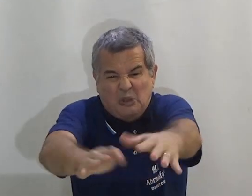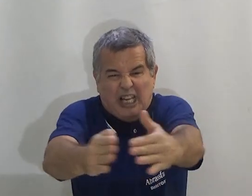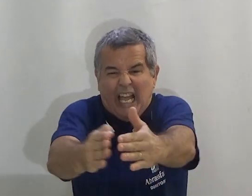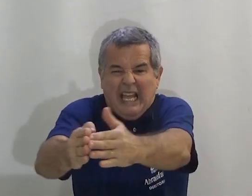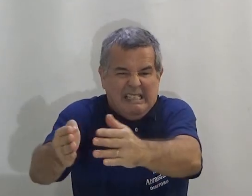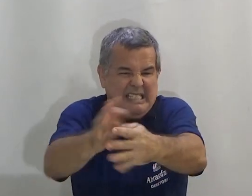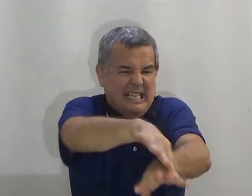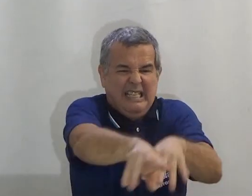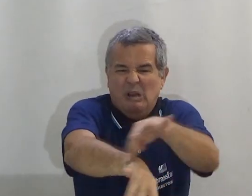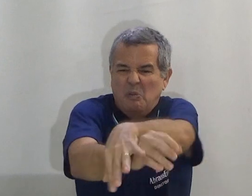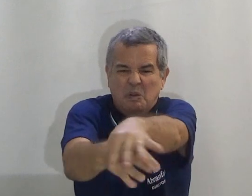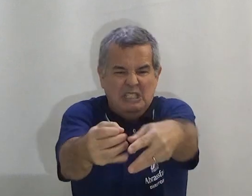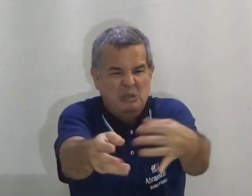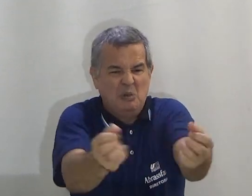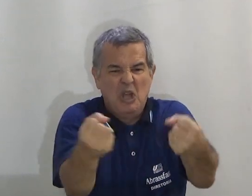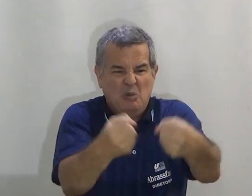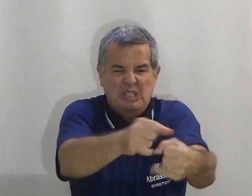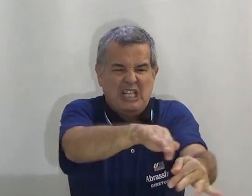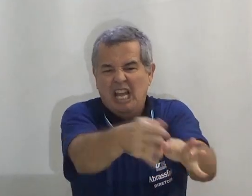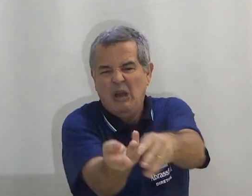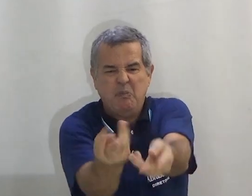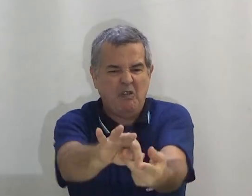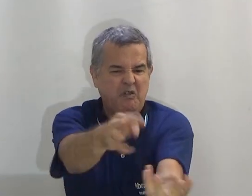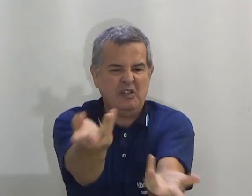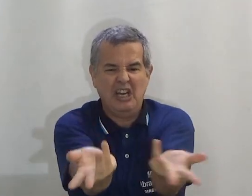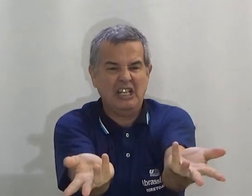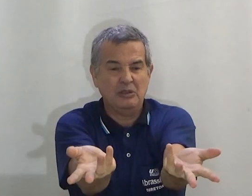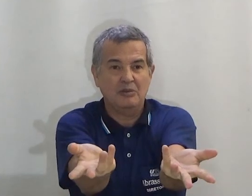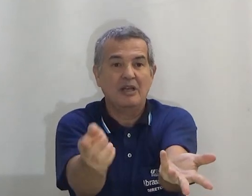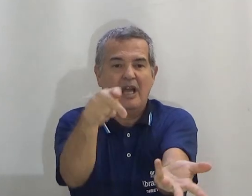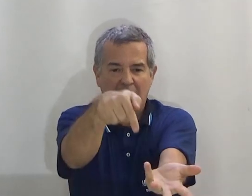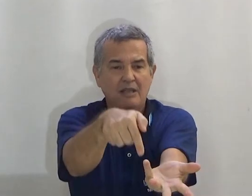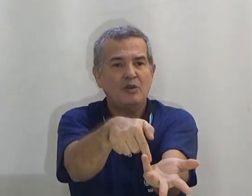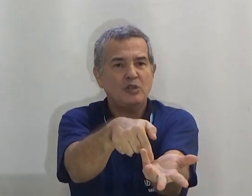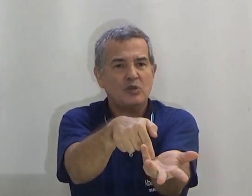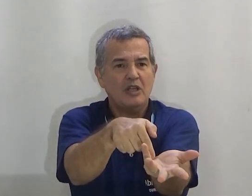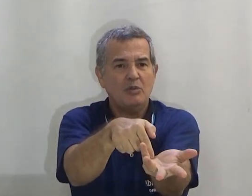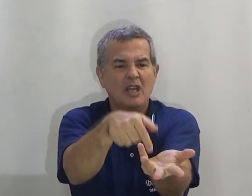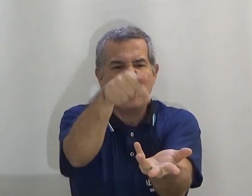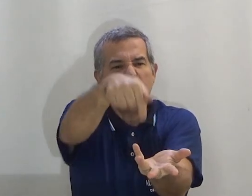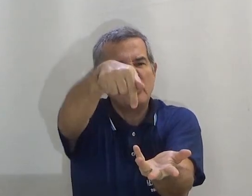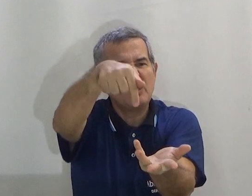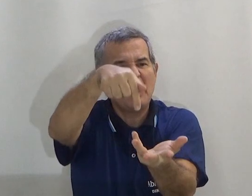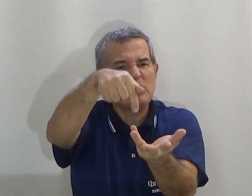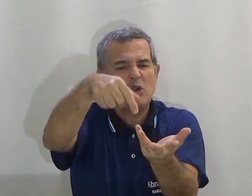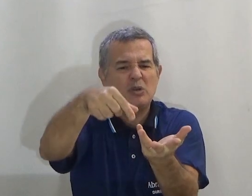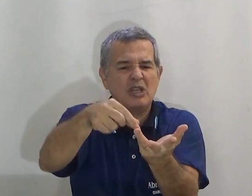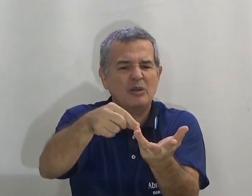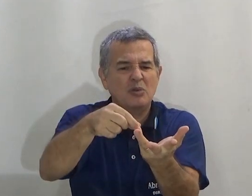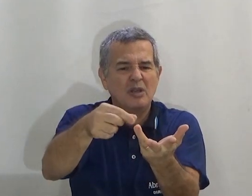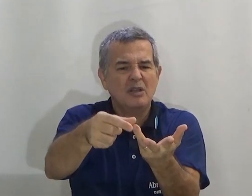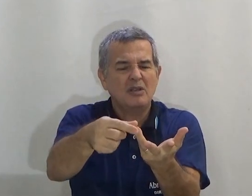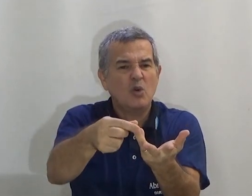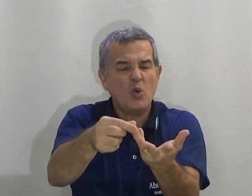Destruindo casa, derrubando, os carros porfeirando. Aqui veio o tsunami. Eu posso chamar isso de